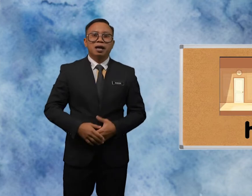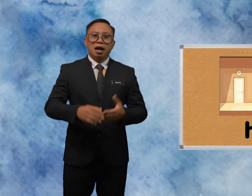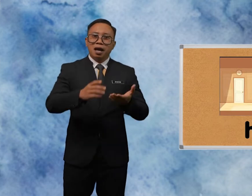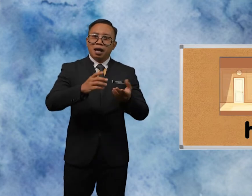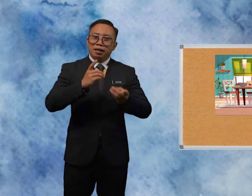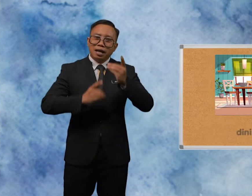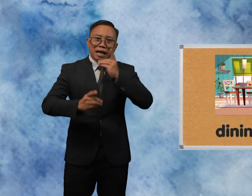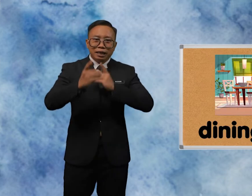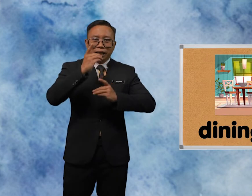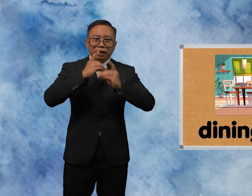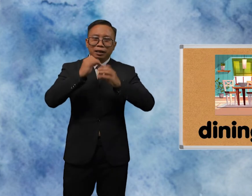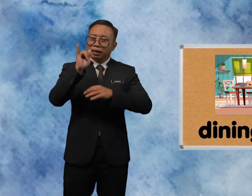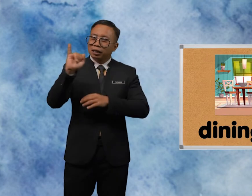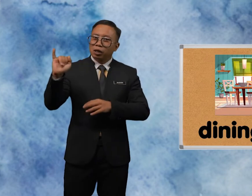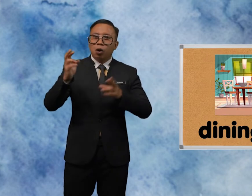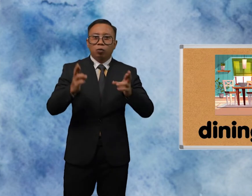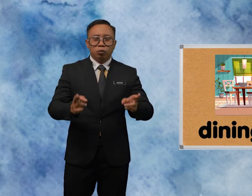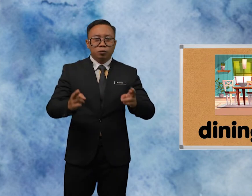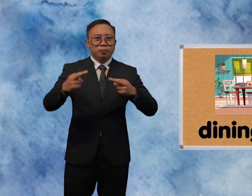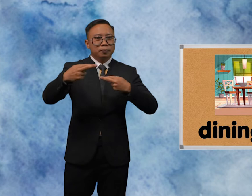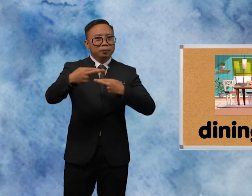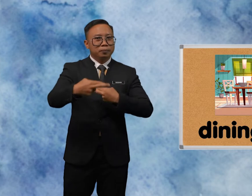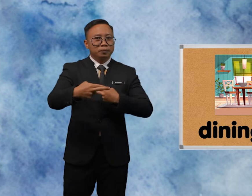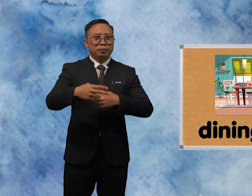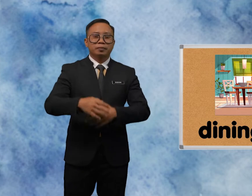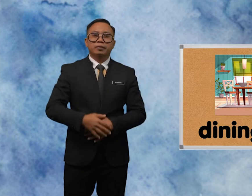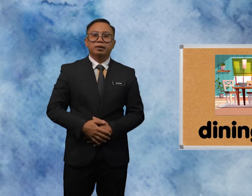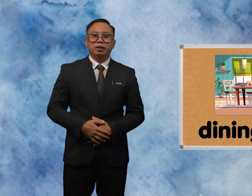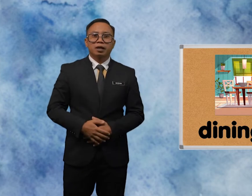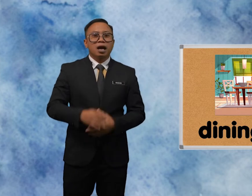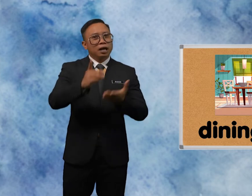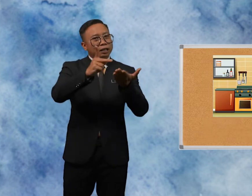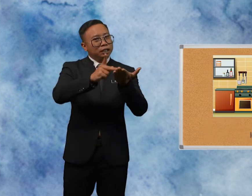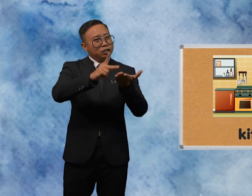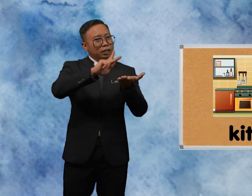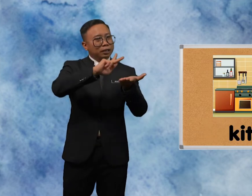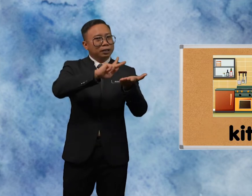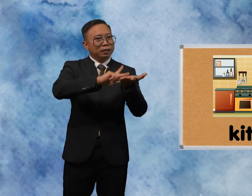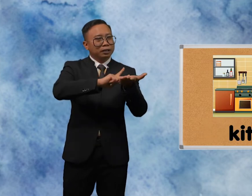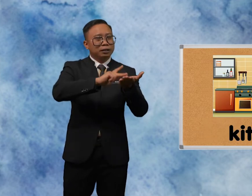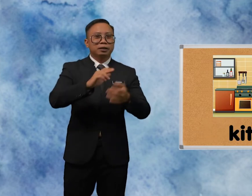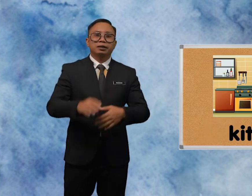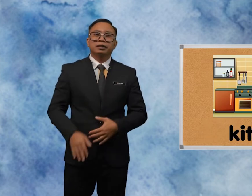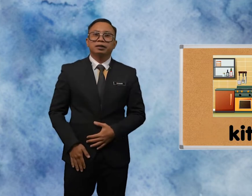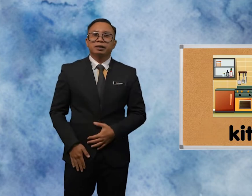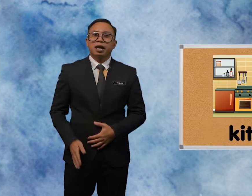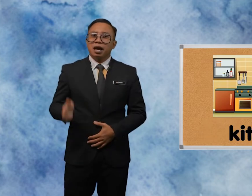Dining Room Kitchen Set